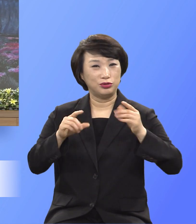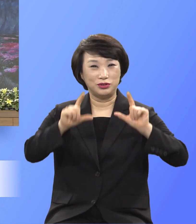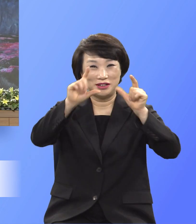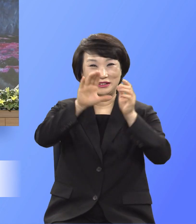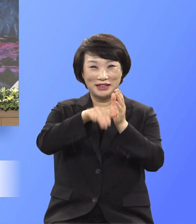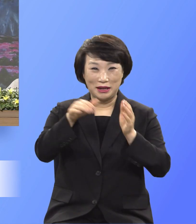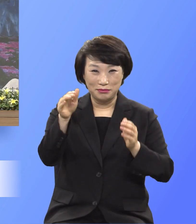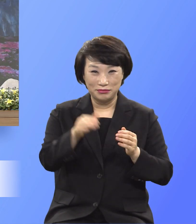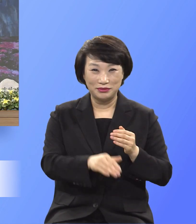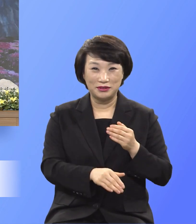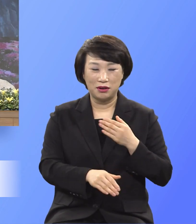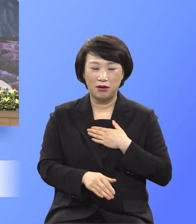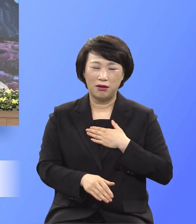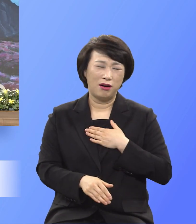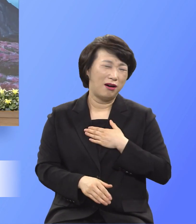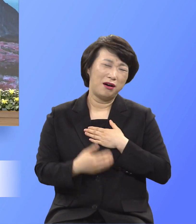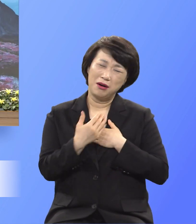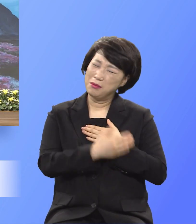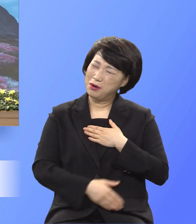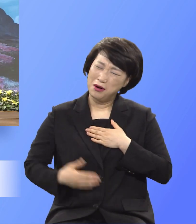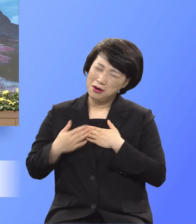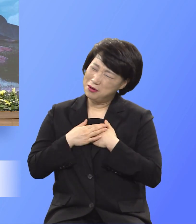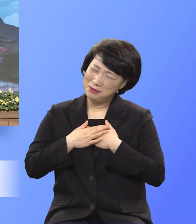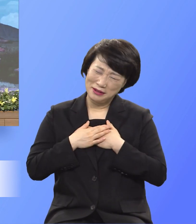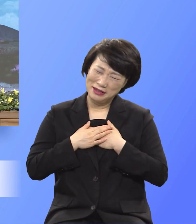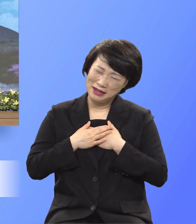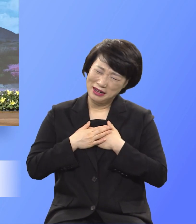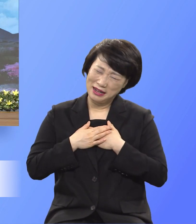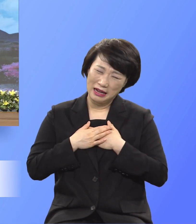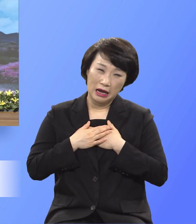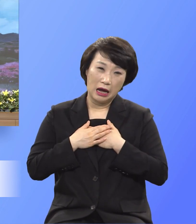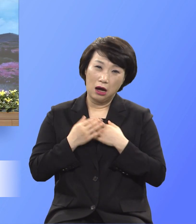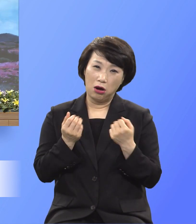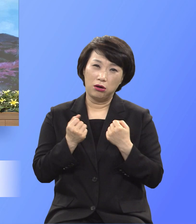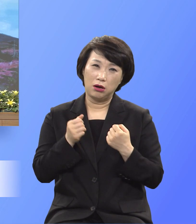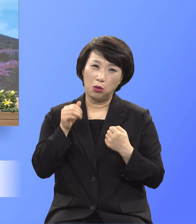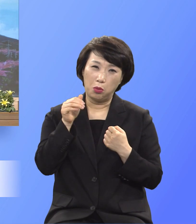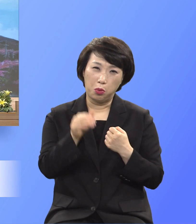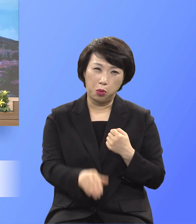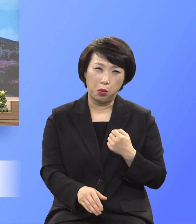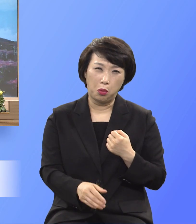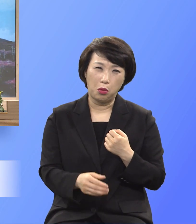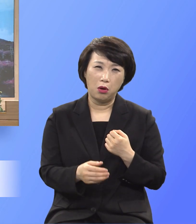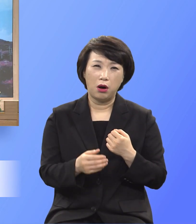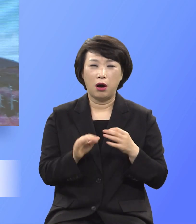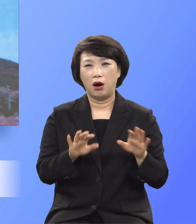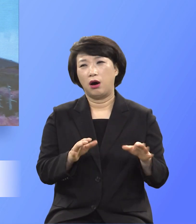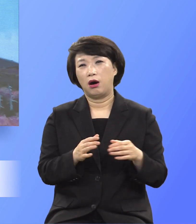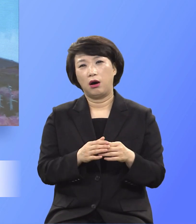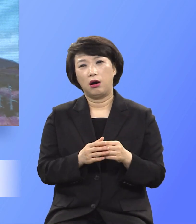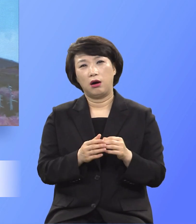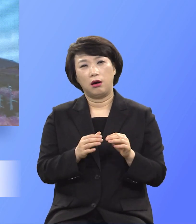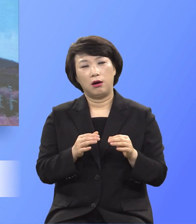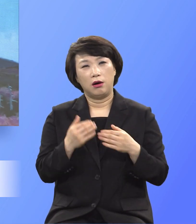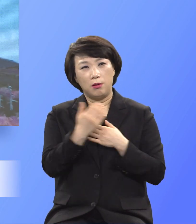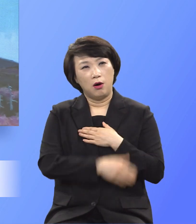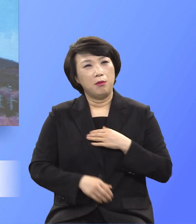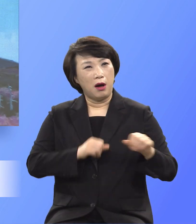힘이 몸이 내가 몸이 기동이 안 될 만큼